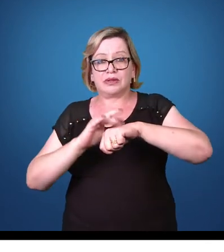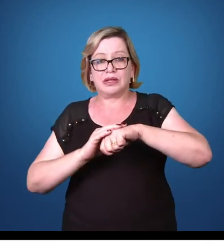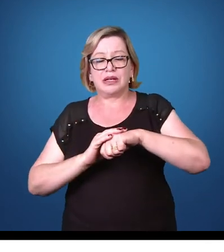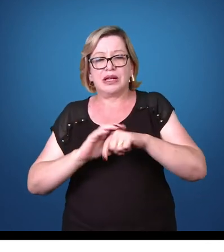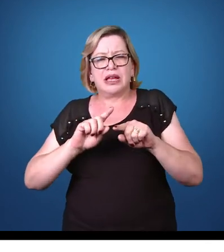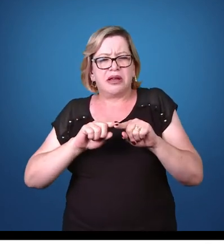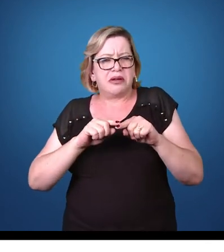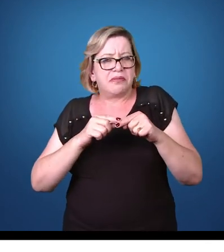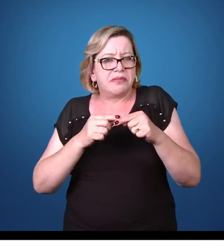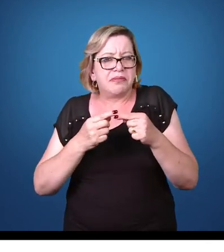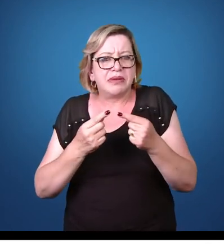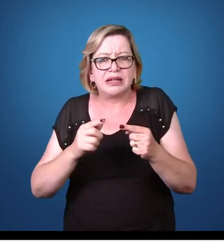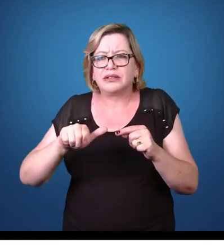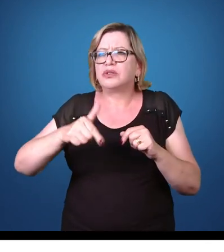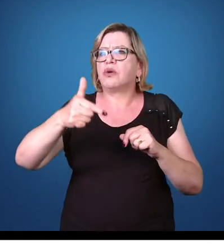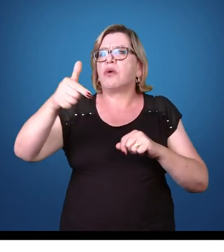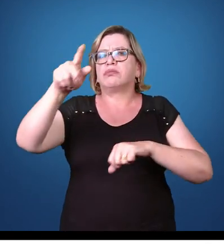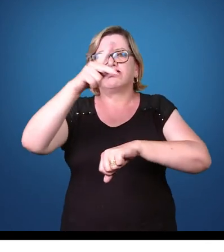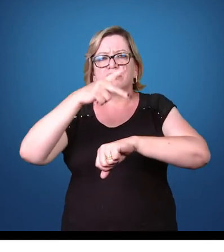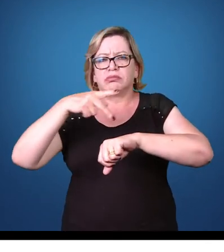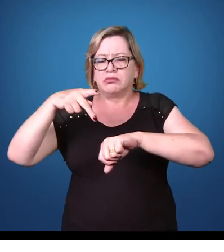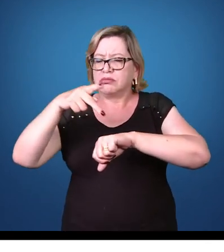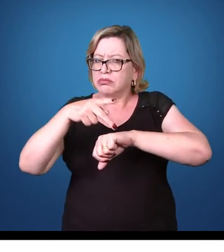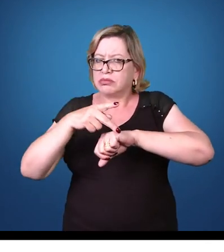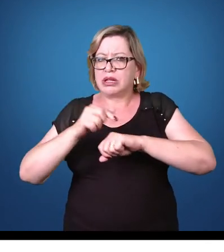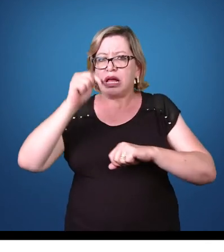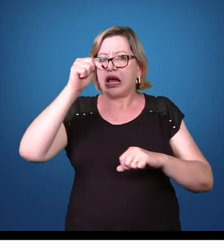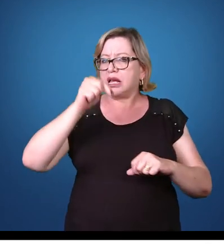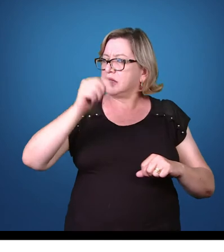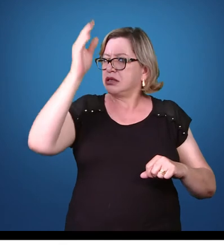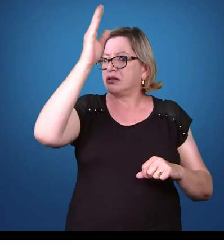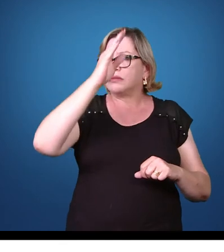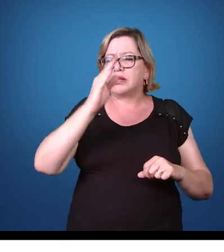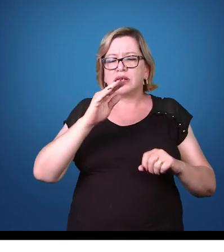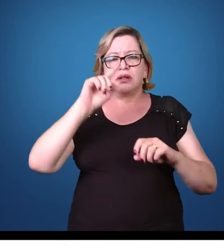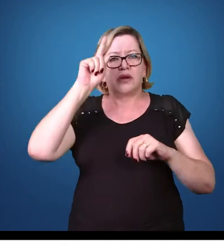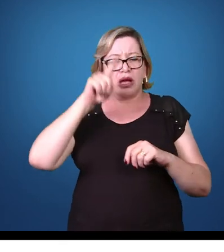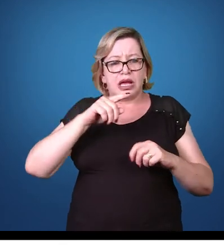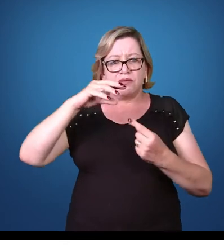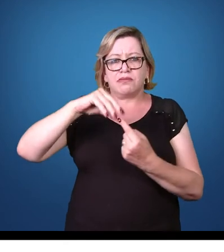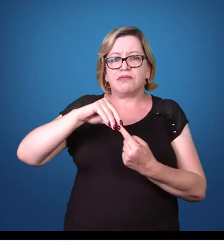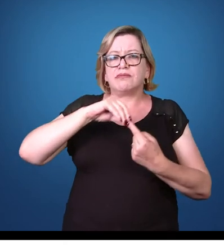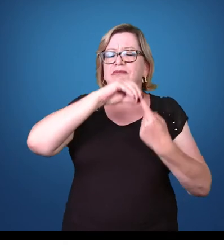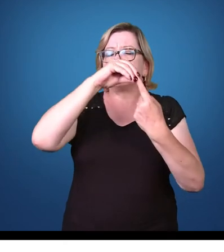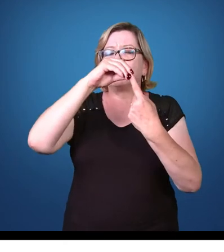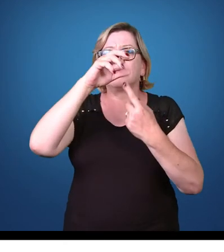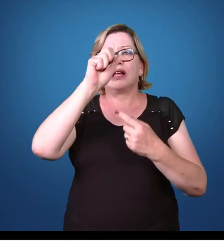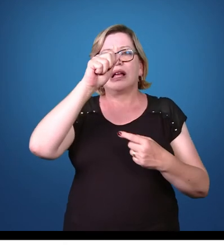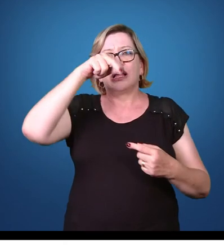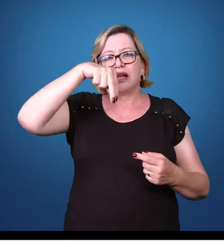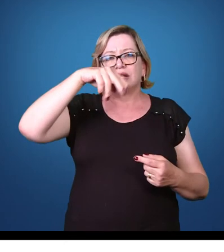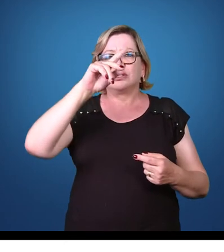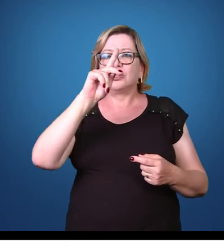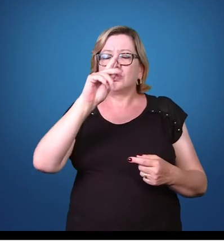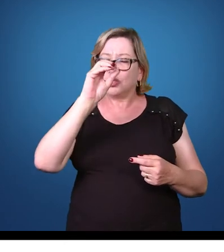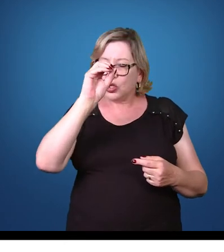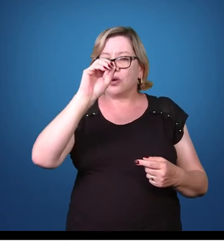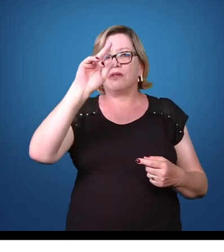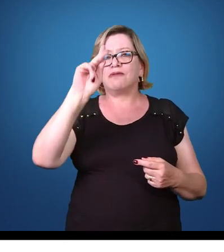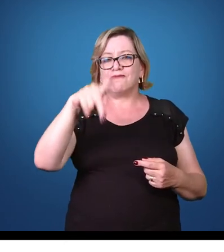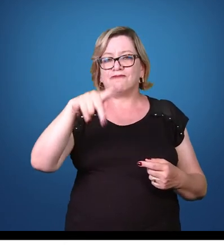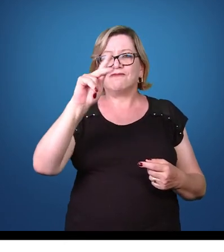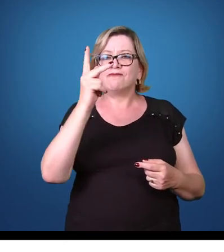mas são mais relacionadas em outros países. Aqui no Brasil o principal é o anófolis. Dentro do hospedeiro humano,